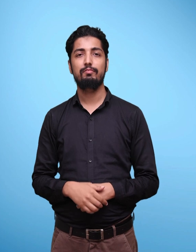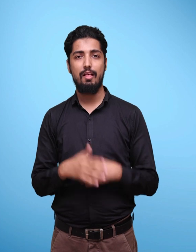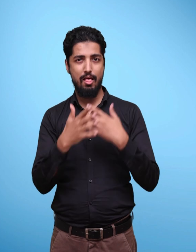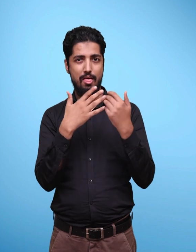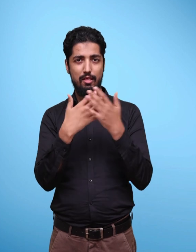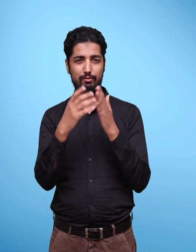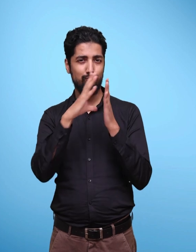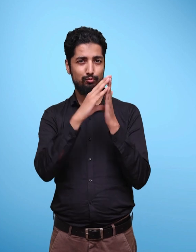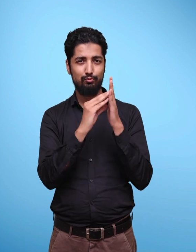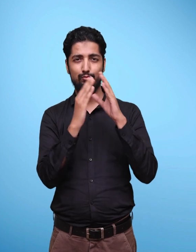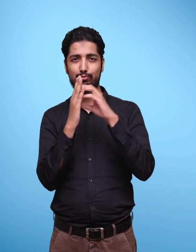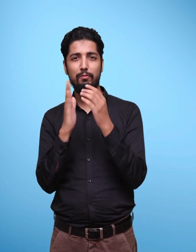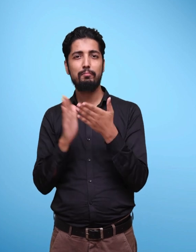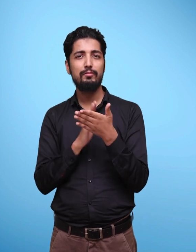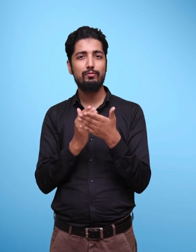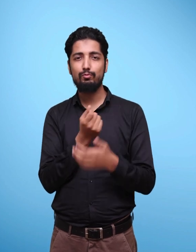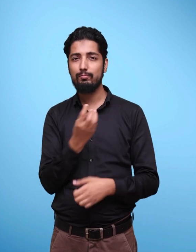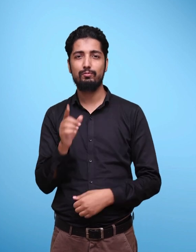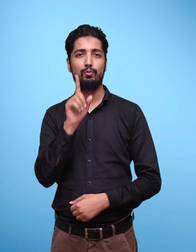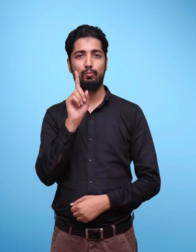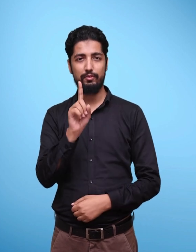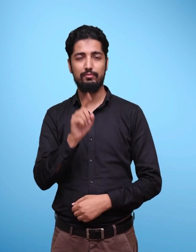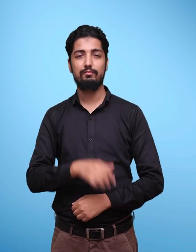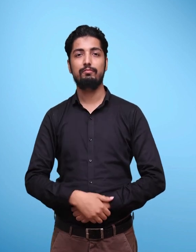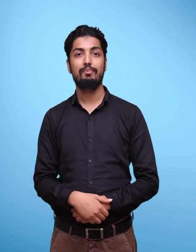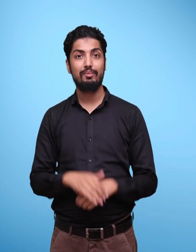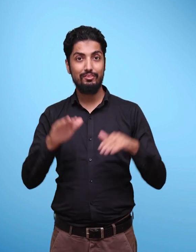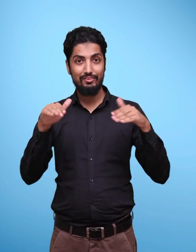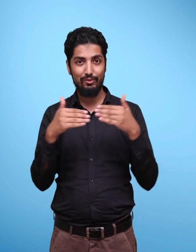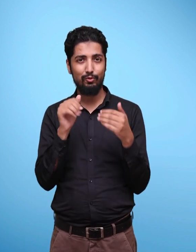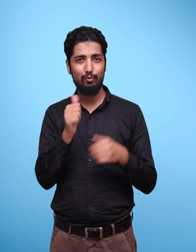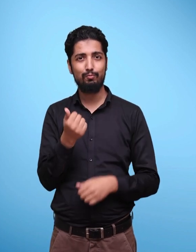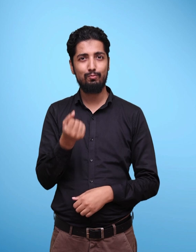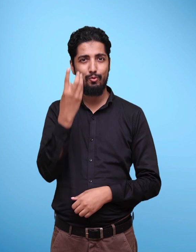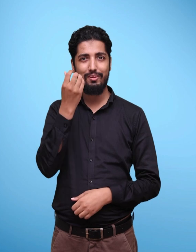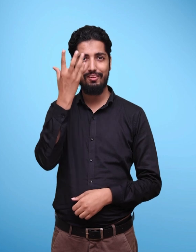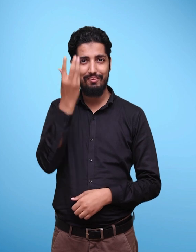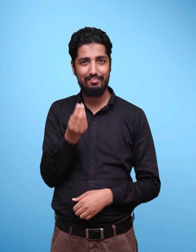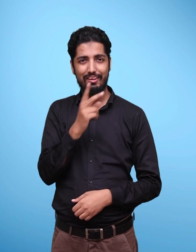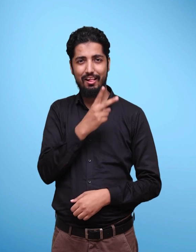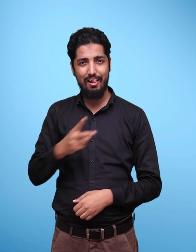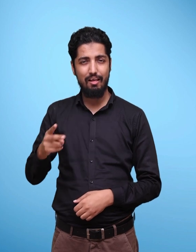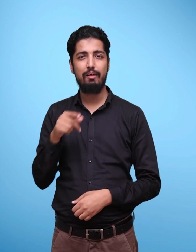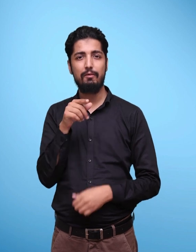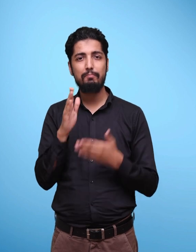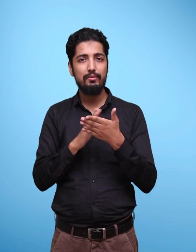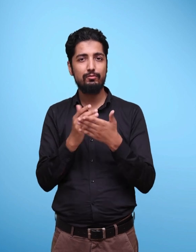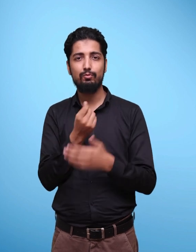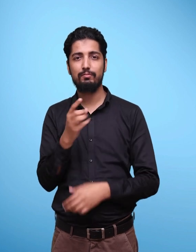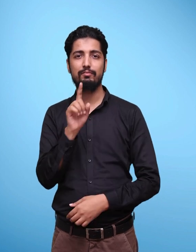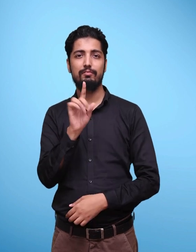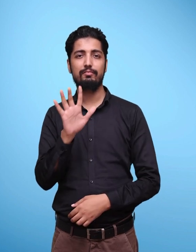Page 1 Two Little Hands Page 15